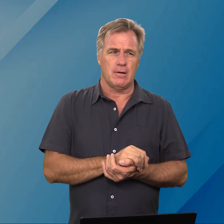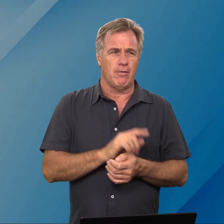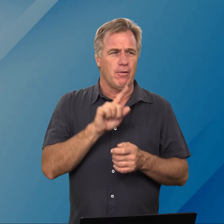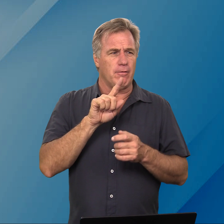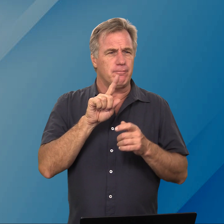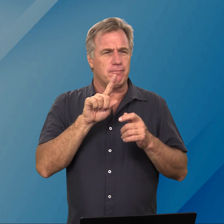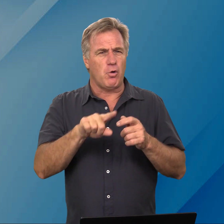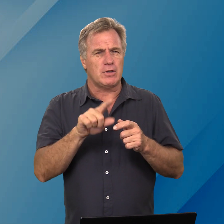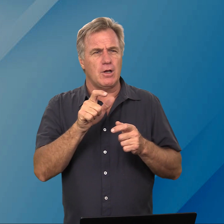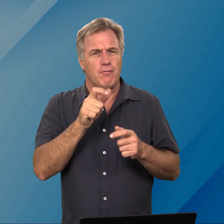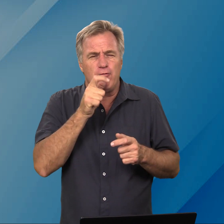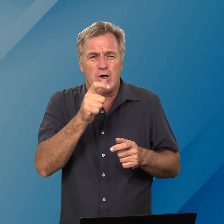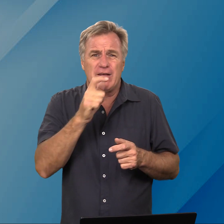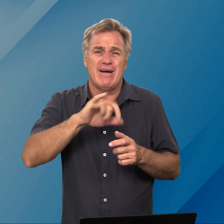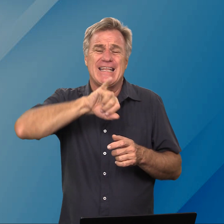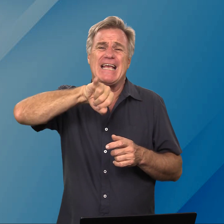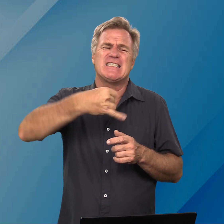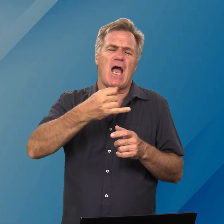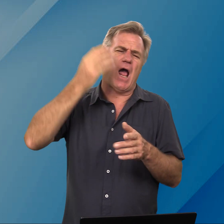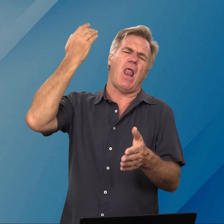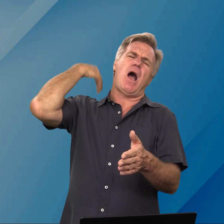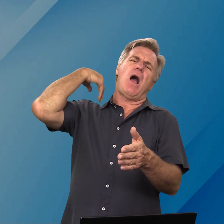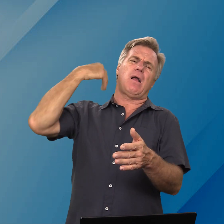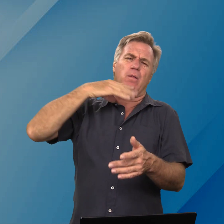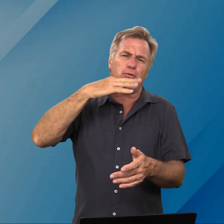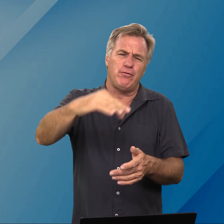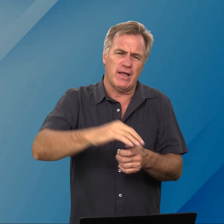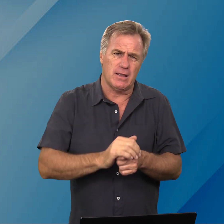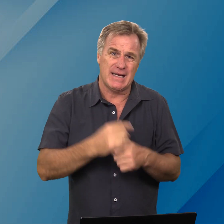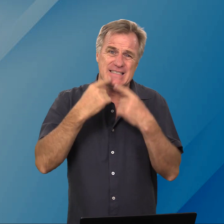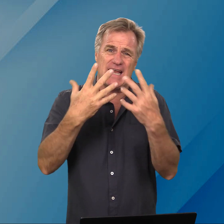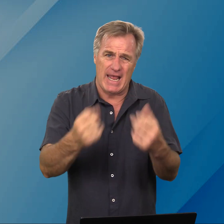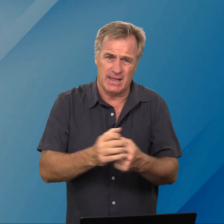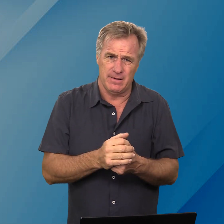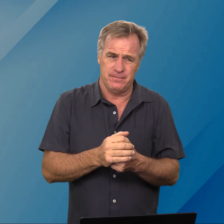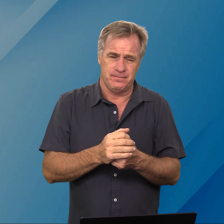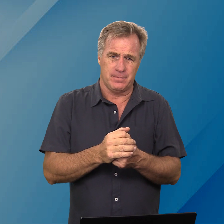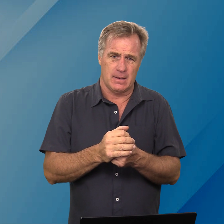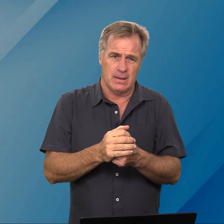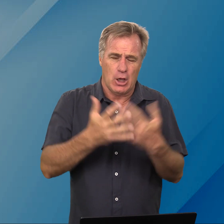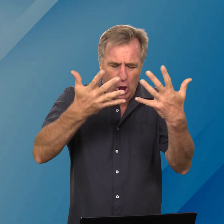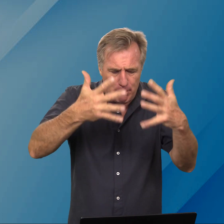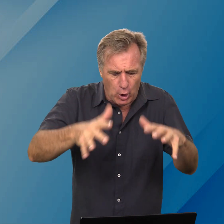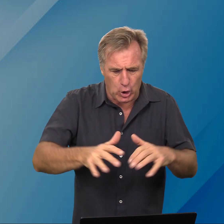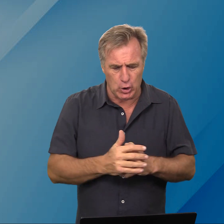Word woorde wat Jesaja lang al profeet gesê het gebruik